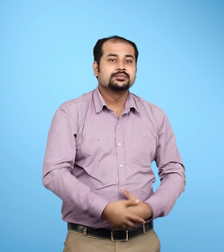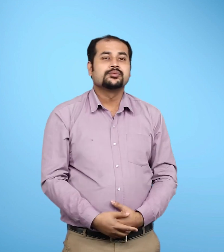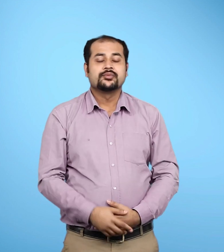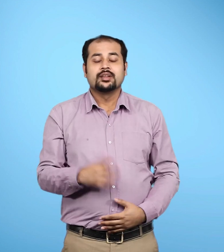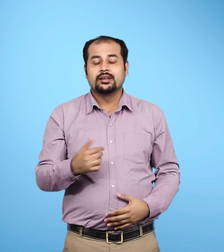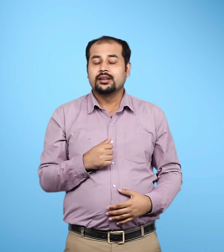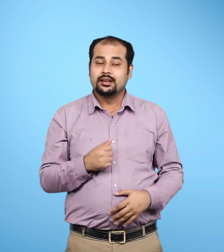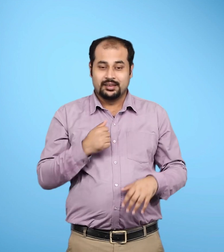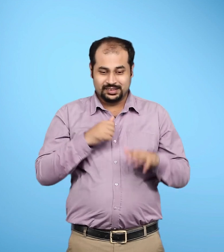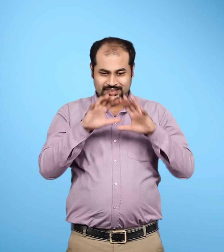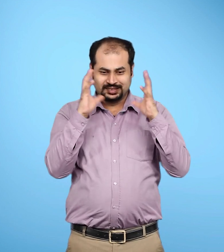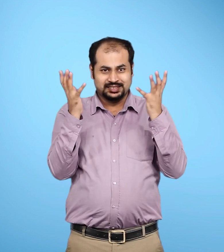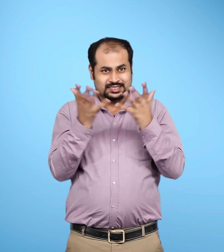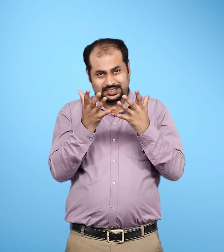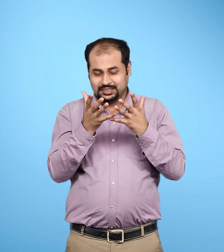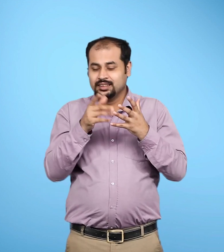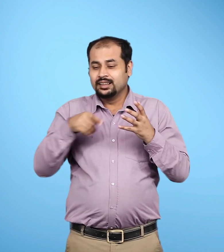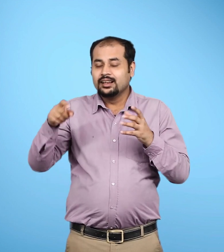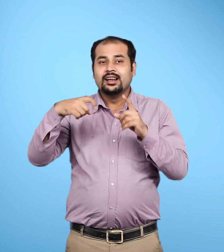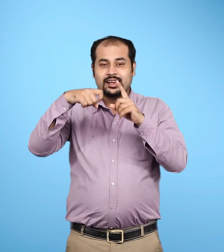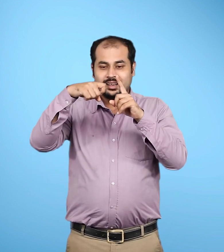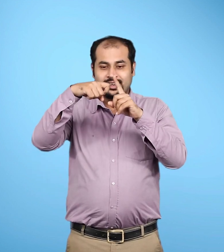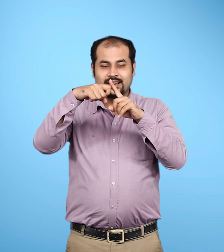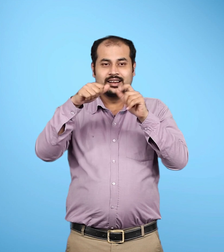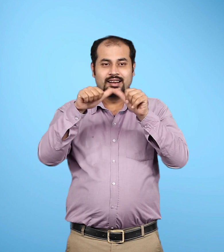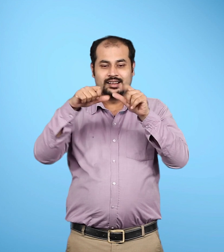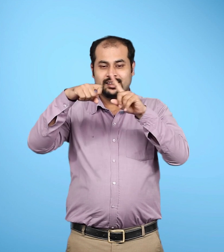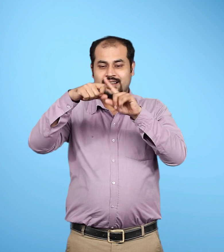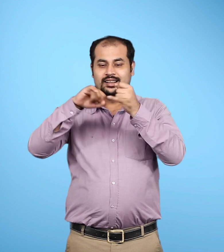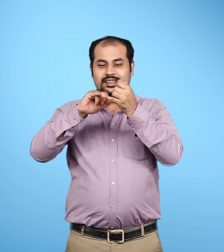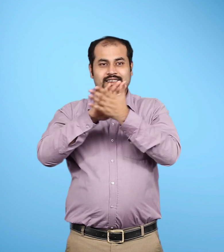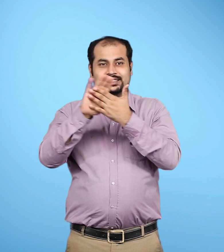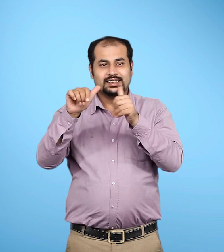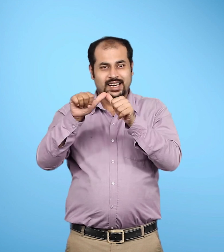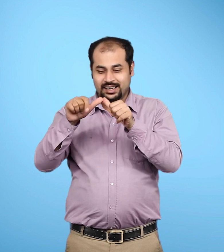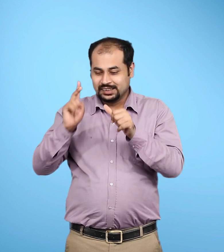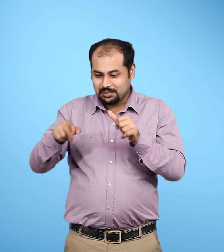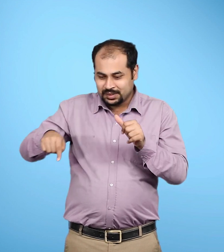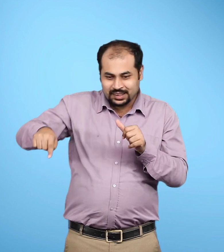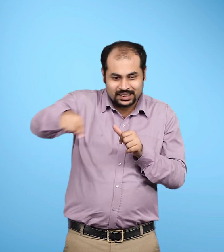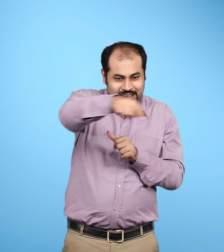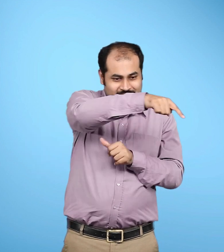इसके बाद छोड़े गए उपग्रह को उसकी कक्षा में प्रवेश कराने का द्रिश्य दिखाया गया है